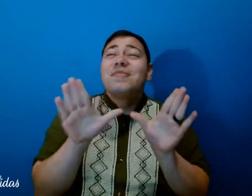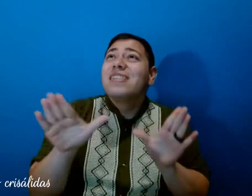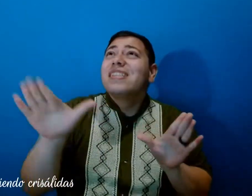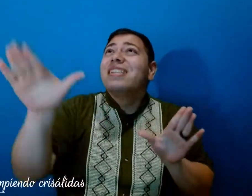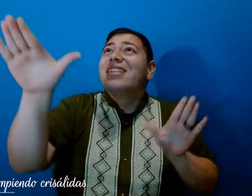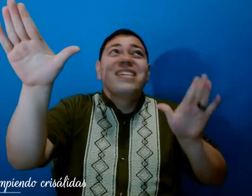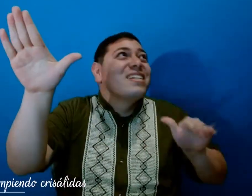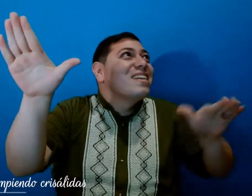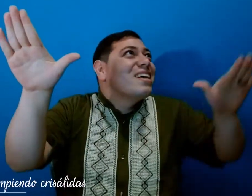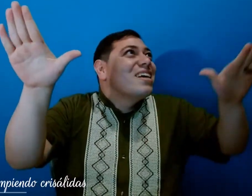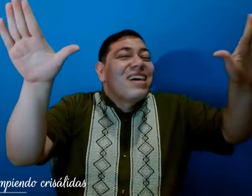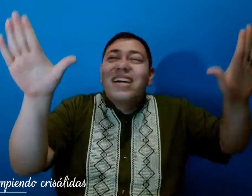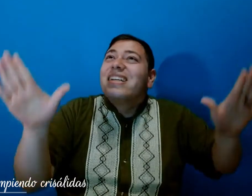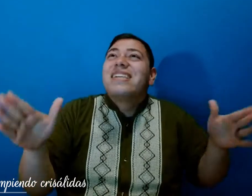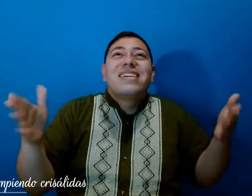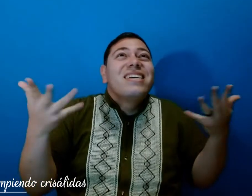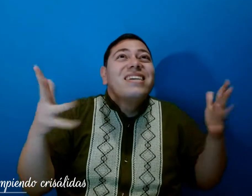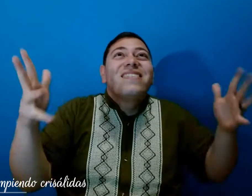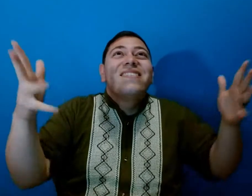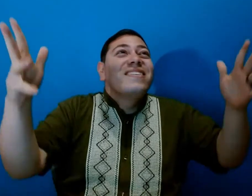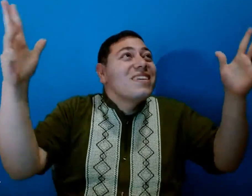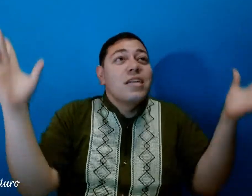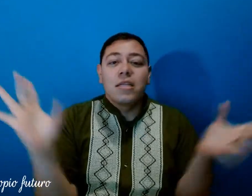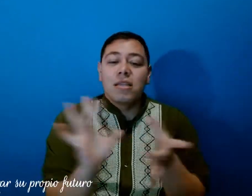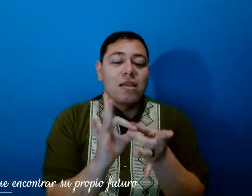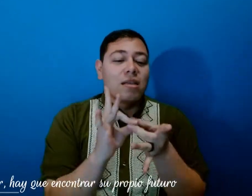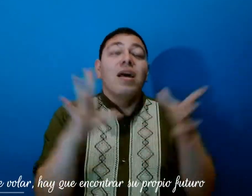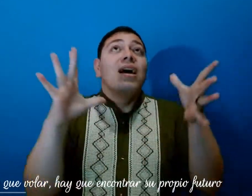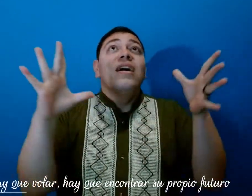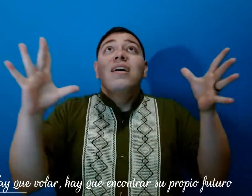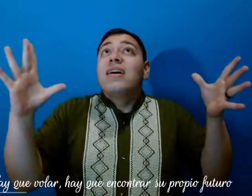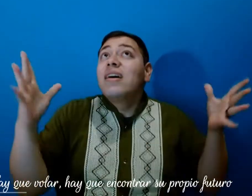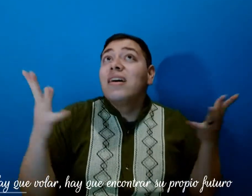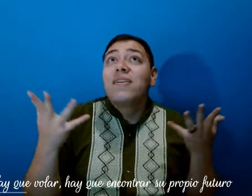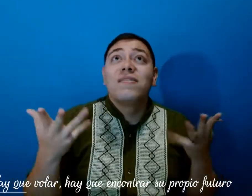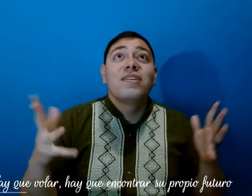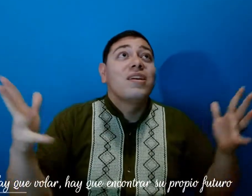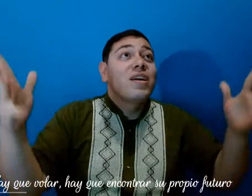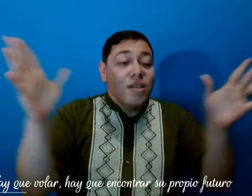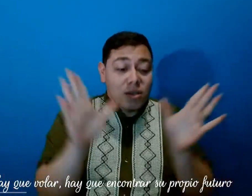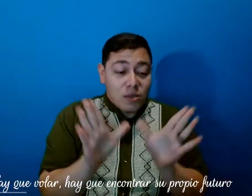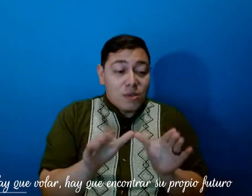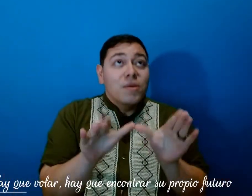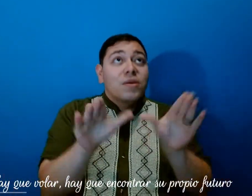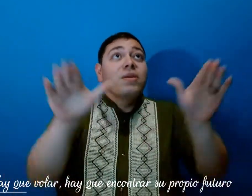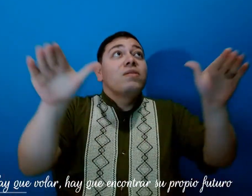grisalidas Hay que volar, hay que encontrar su propio futuro